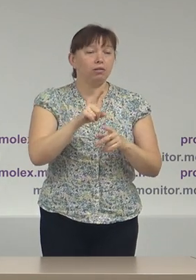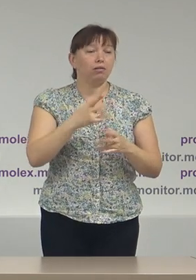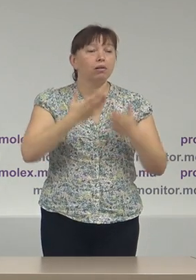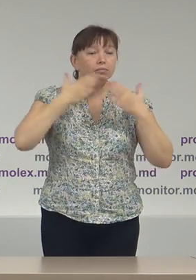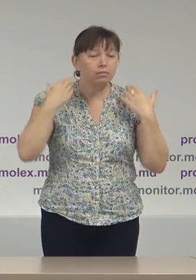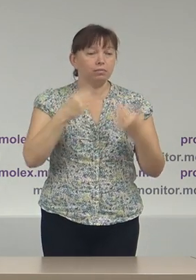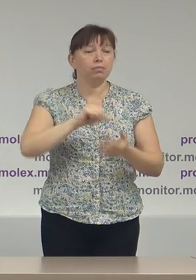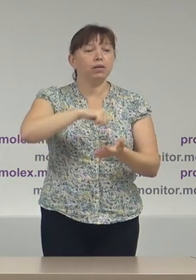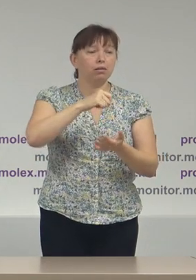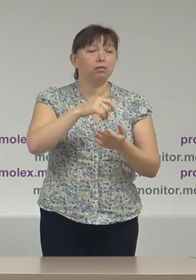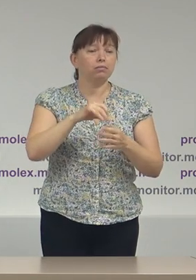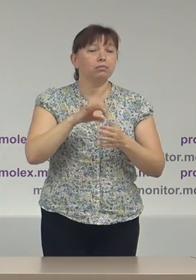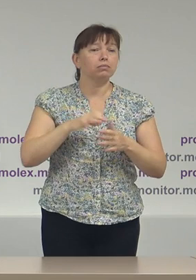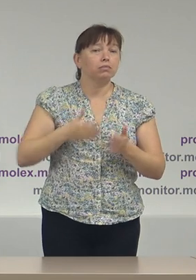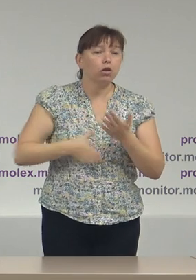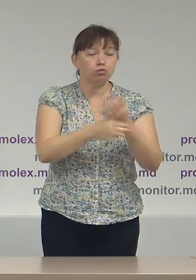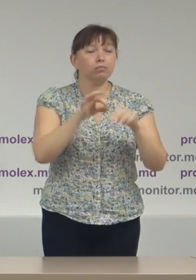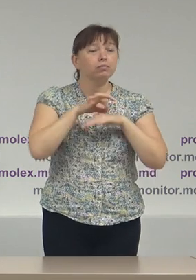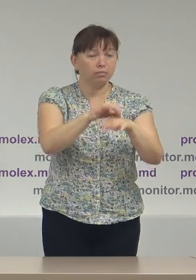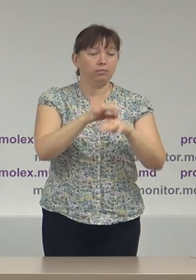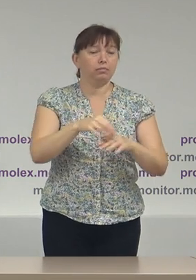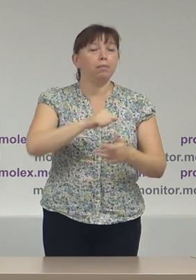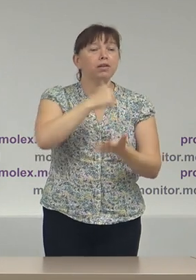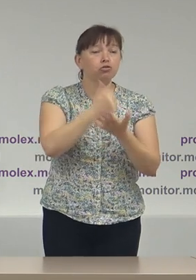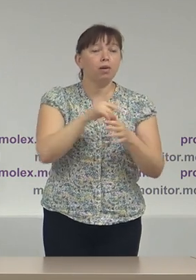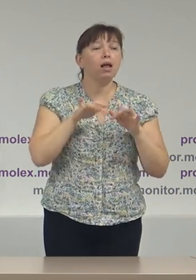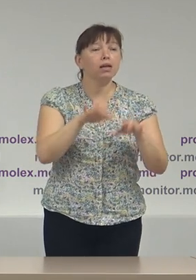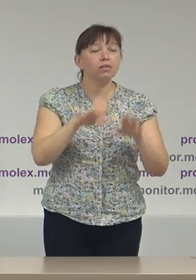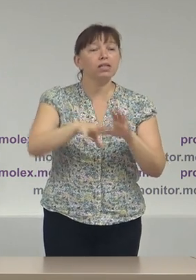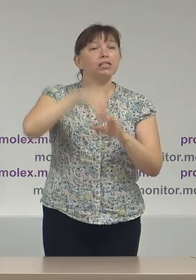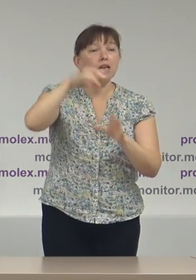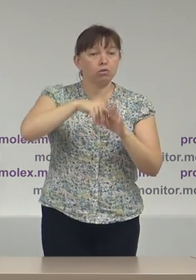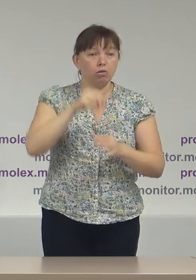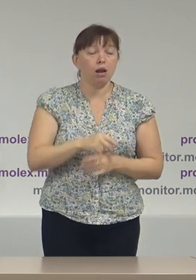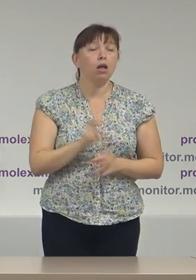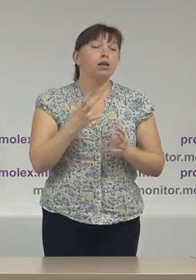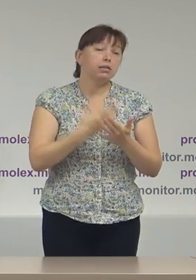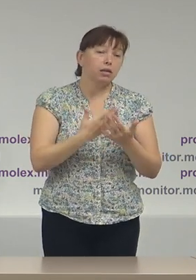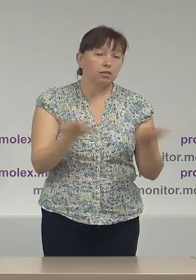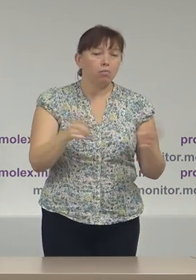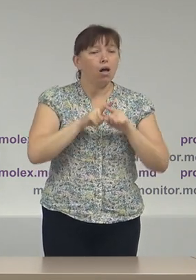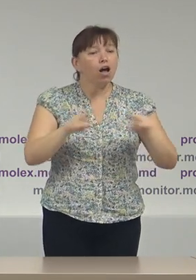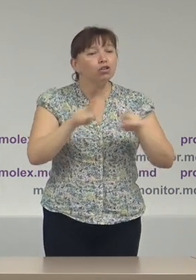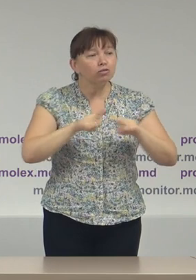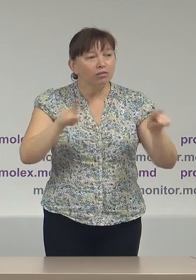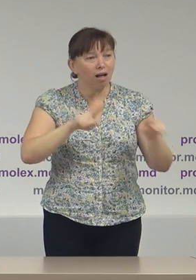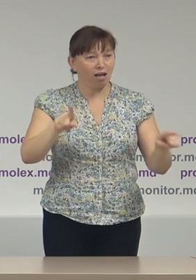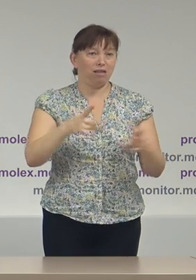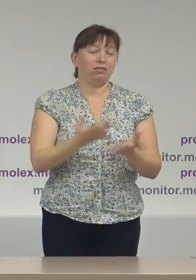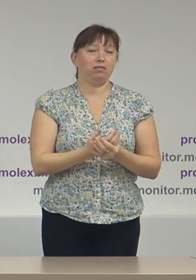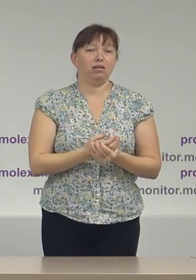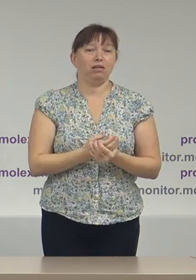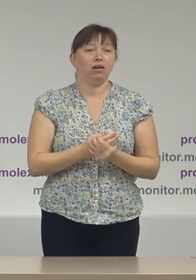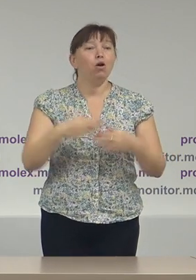principalelor tipuri de activități electorale cum sunt agitația electorală din ușă în